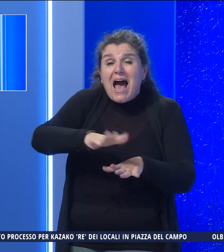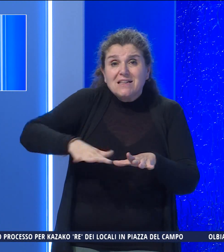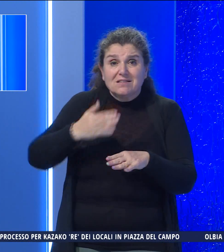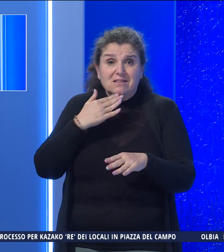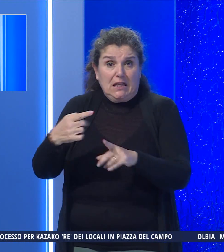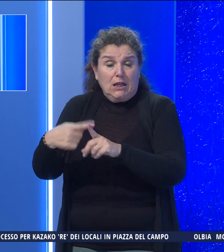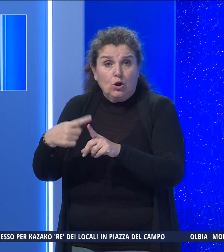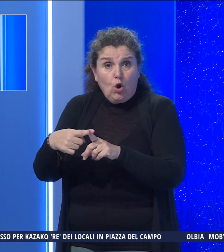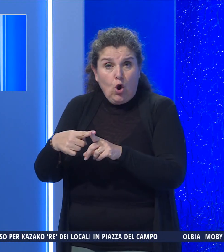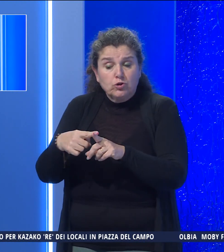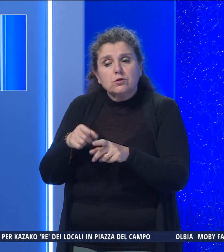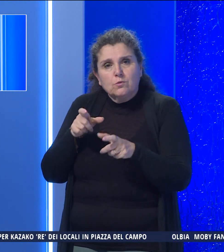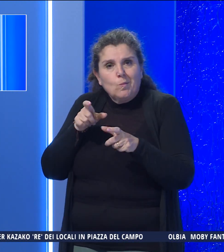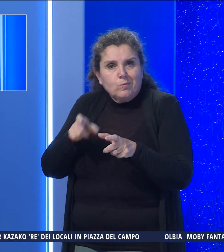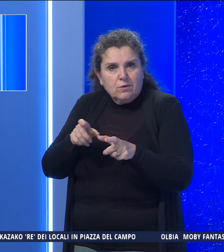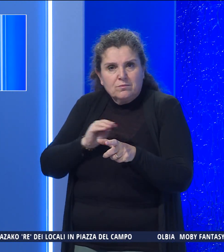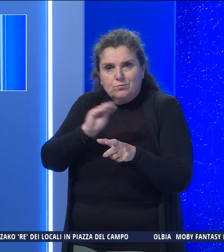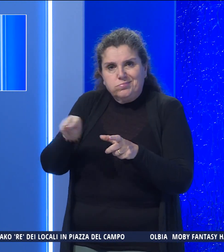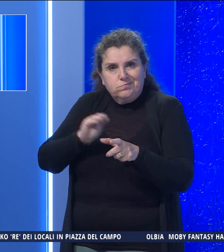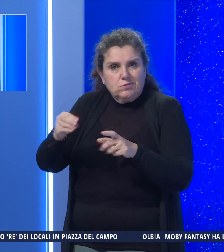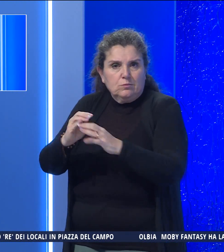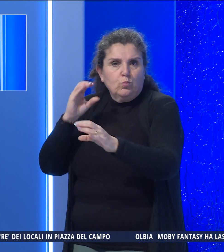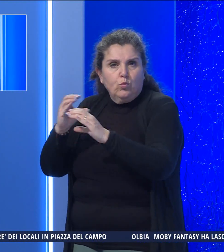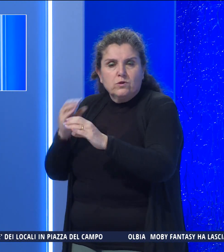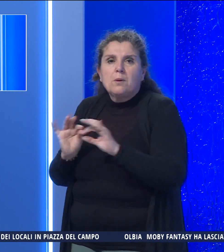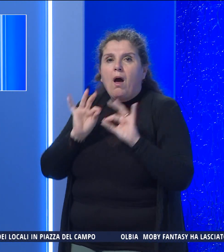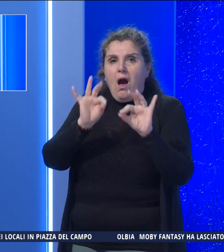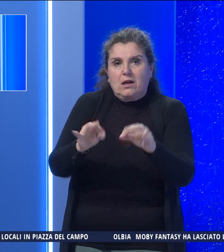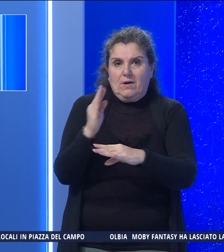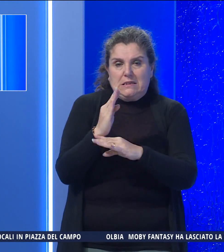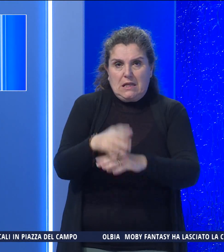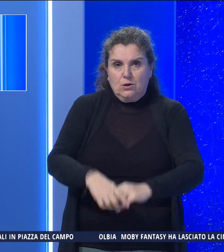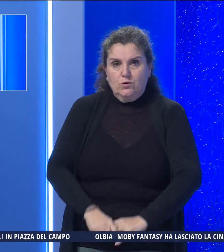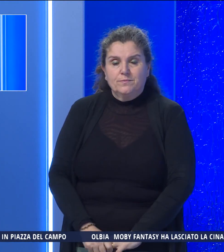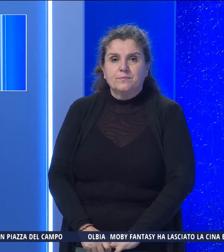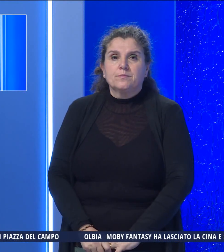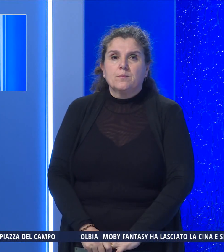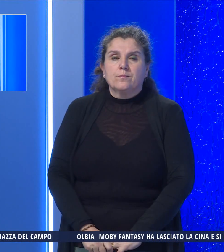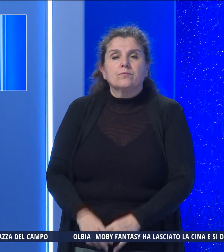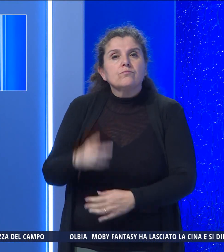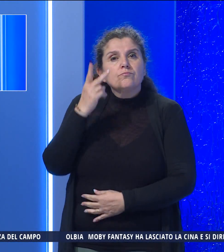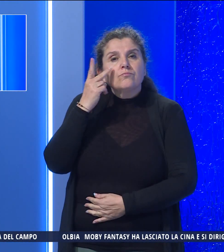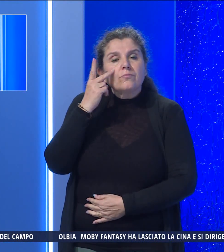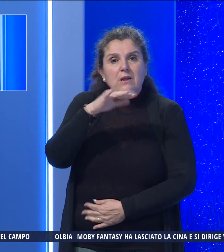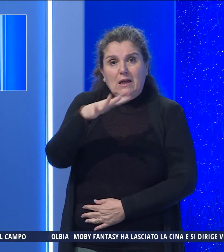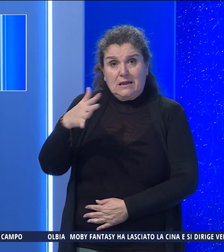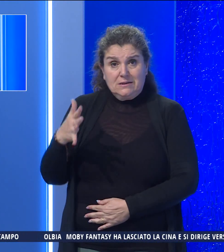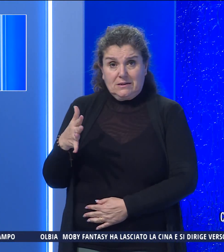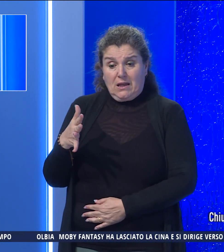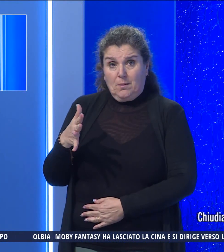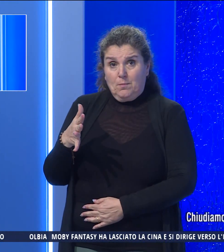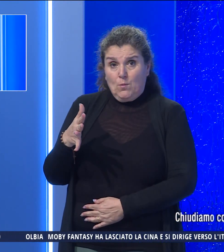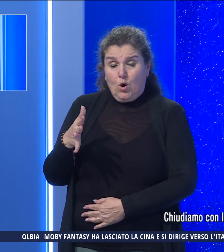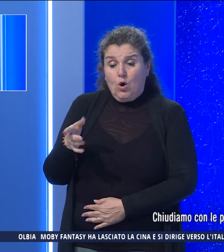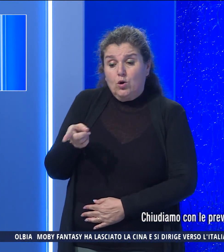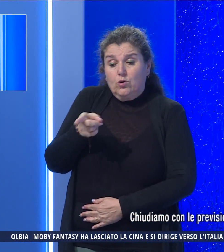stati convinti a salire sugli autobus per andare allo stadio. Chiudiamo con le previsioni del tempo